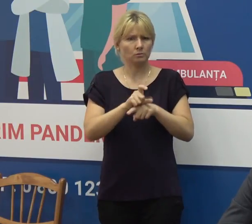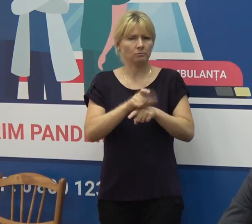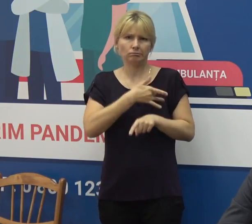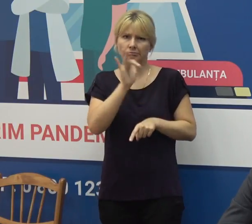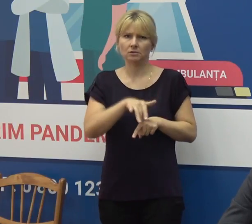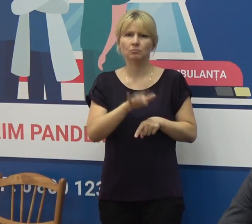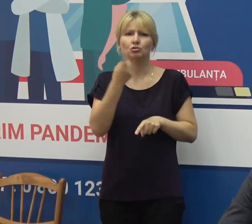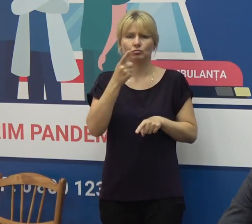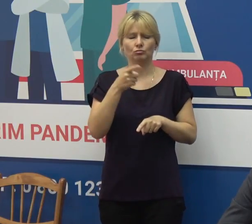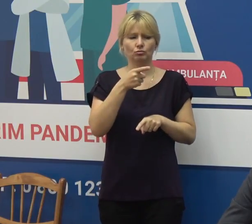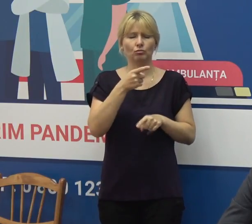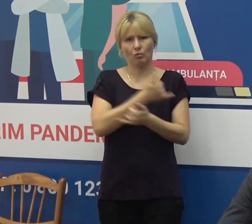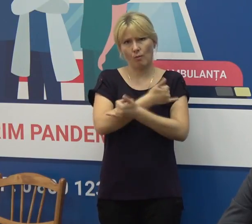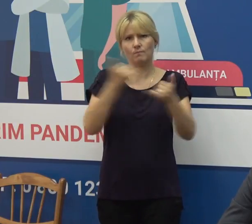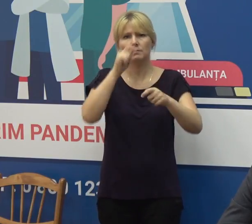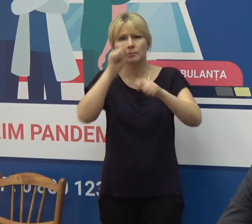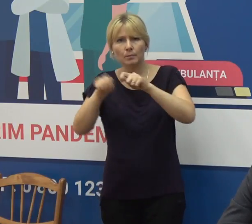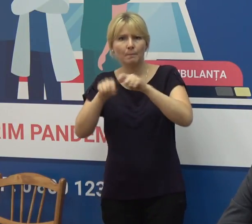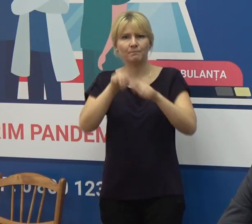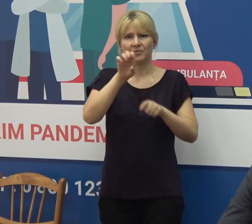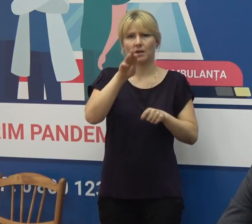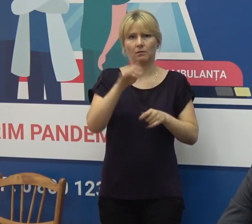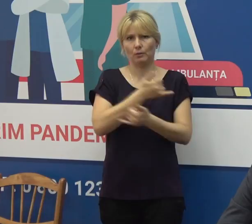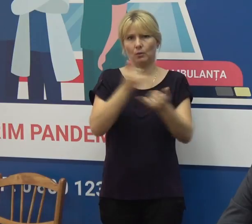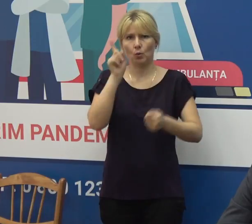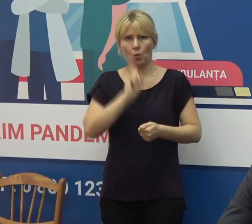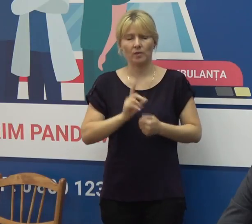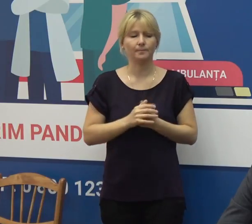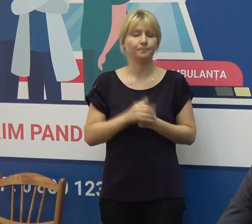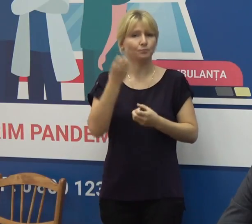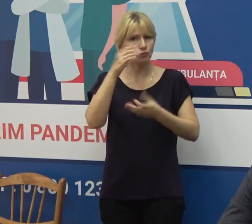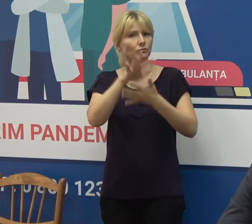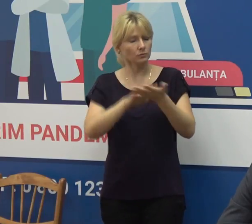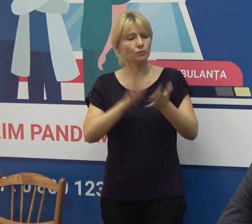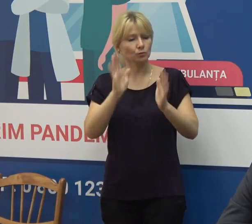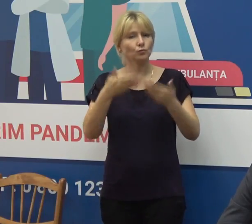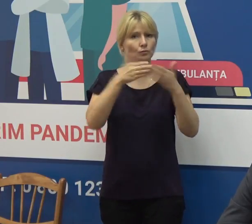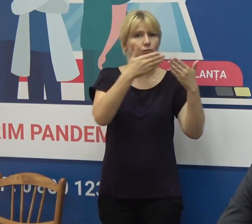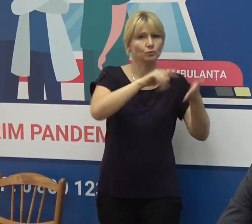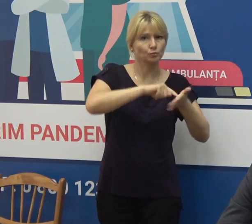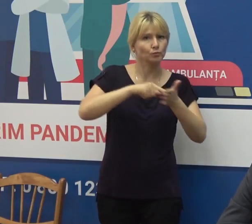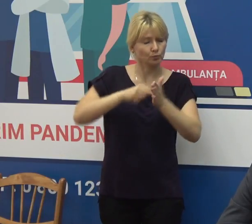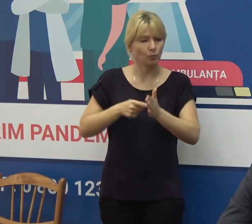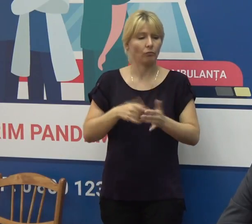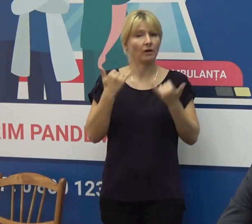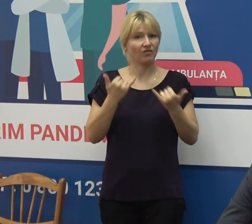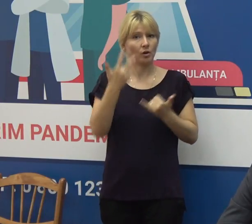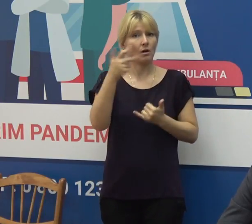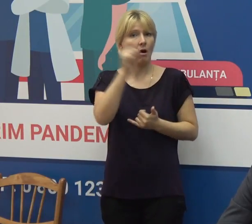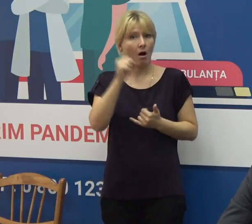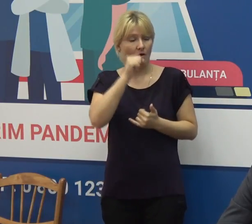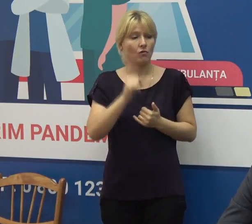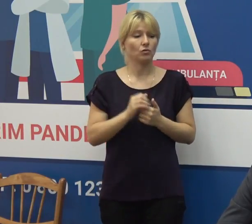crește capacitatea de testare în continuare. Astăzi, la data de 3 august, în cadrul